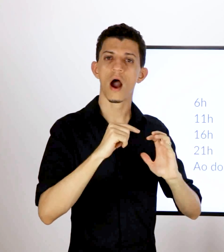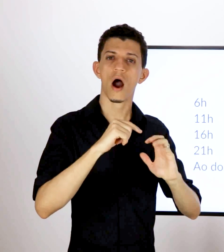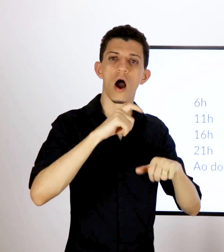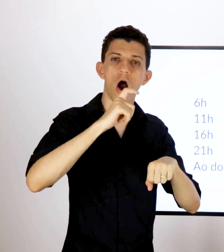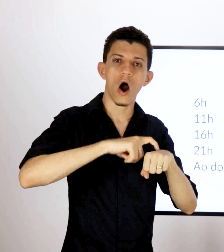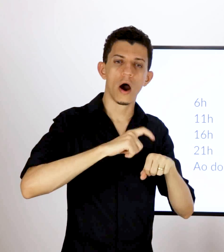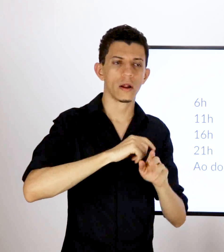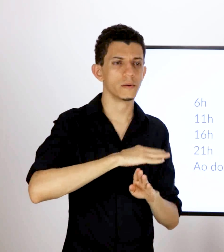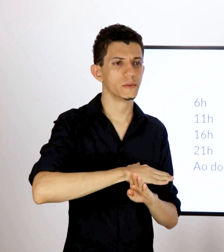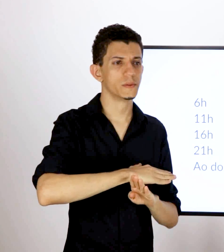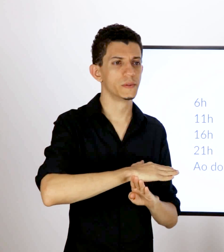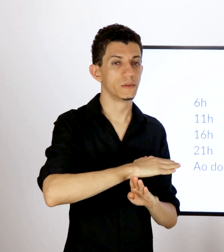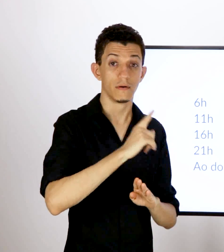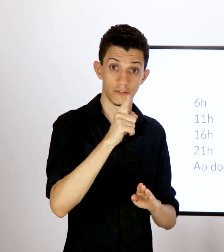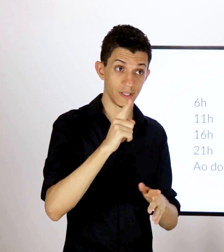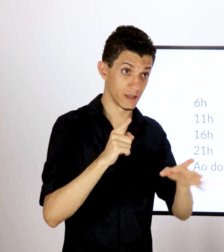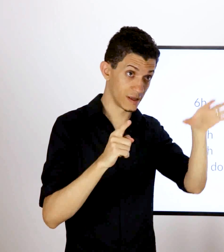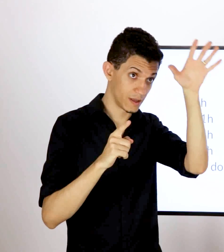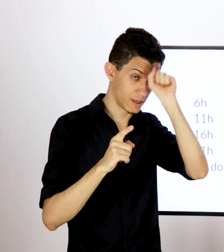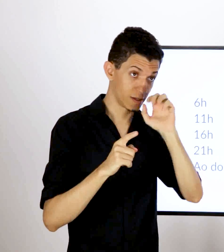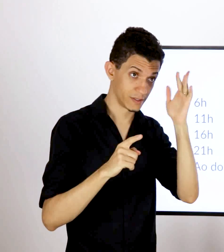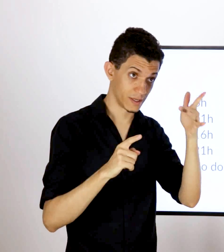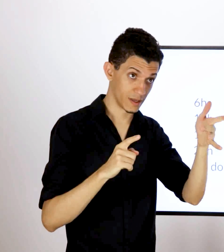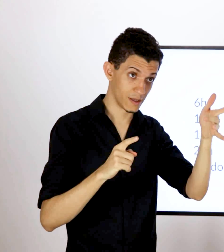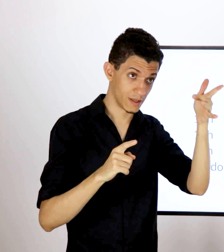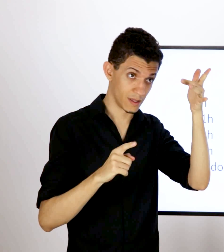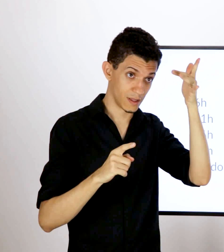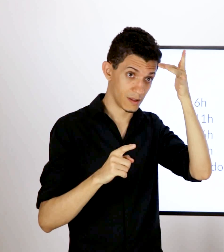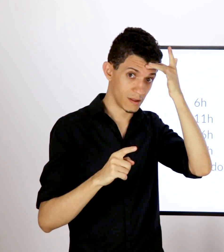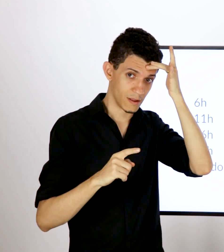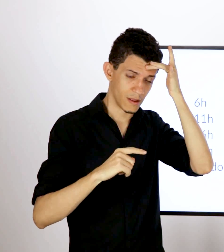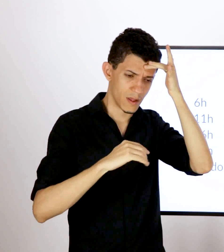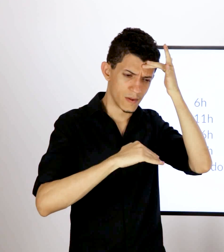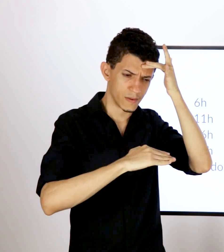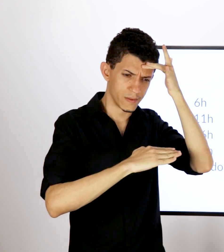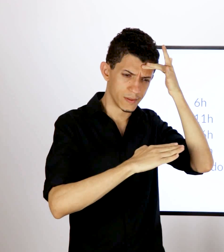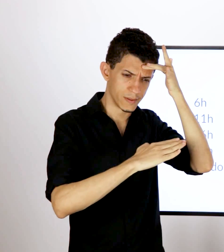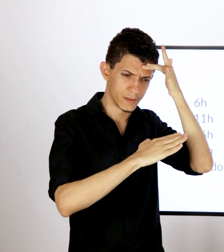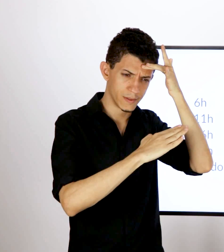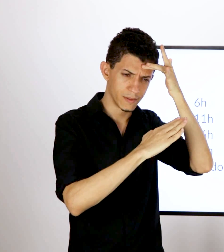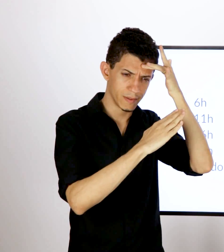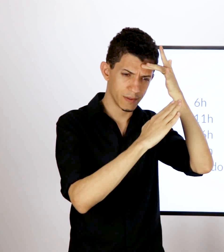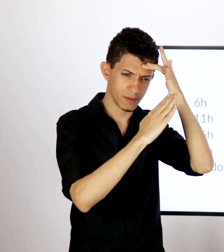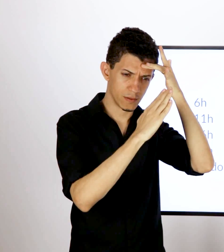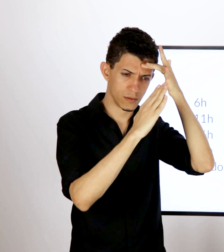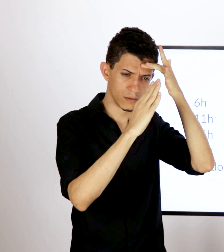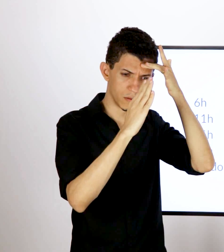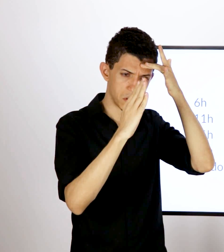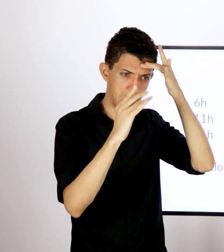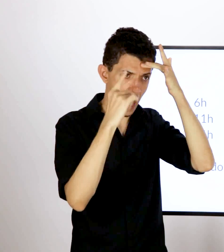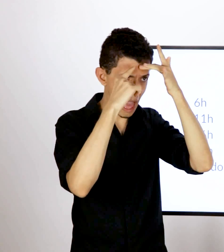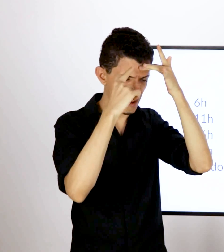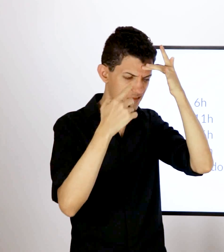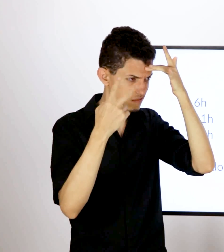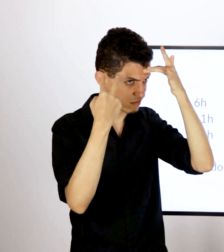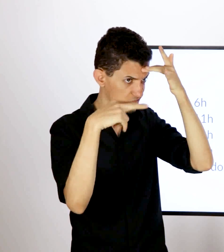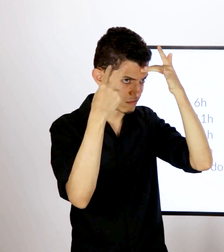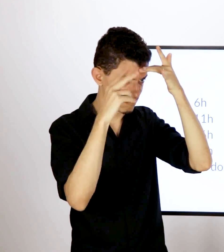A cada cinco horas, acontecem alguns processos em nossa mente que fazem com que esse conhecimento que a gente havia recebido, nosso